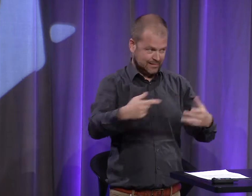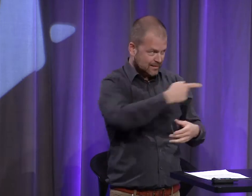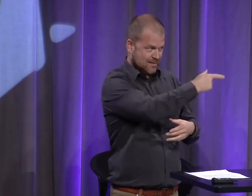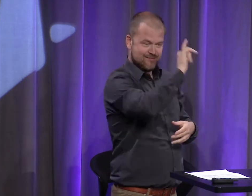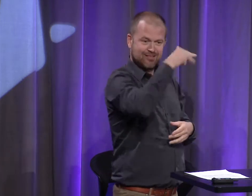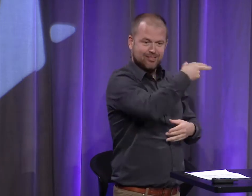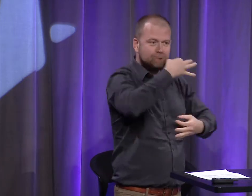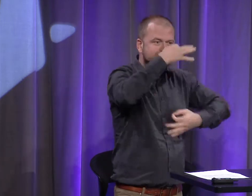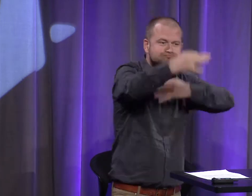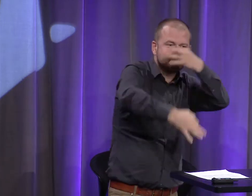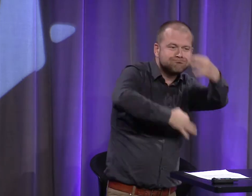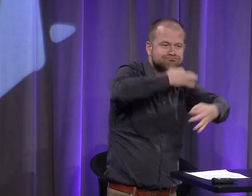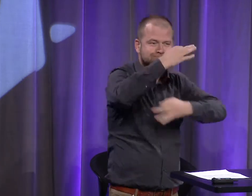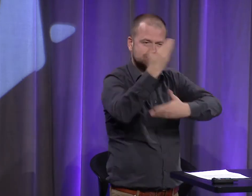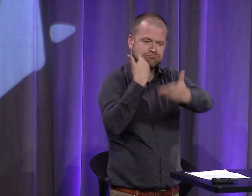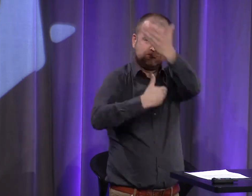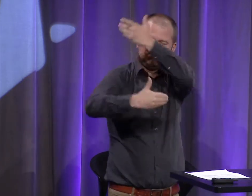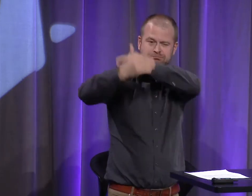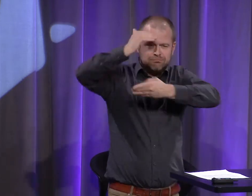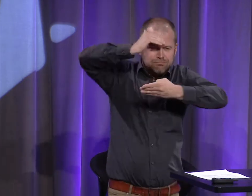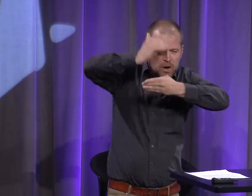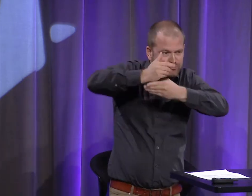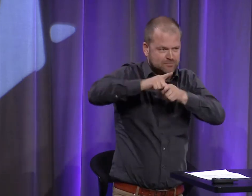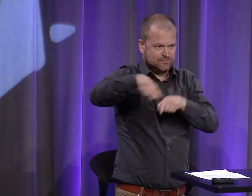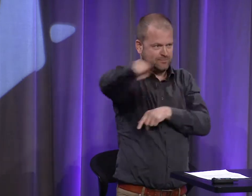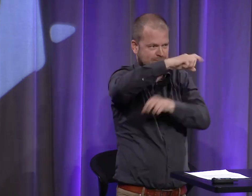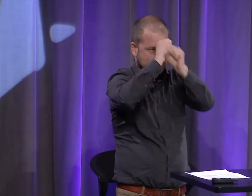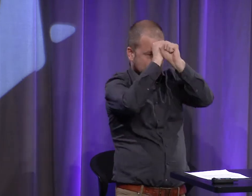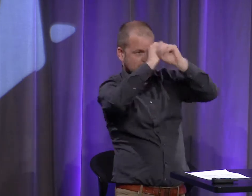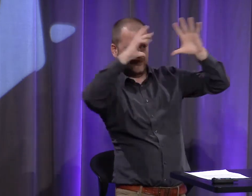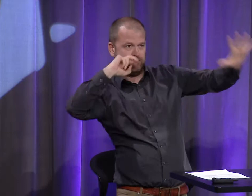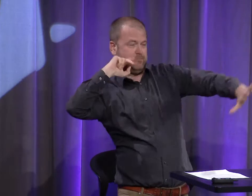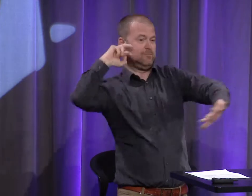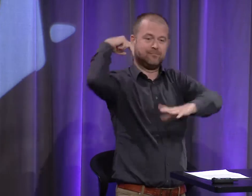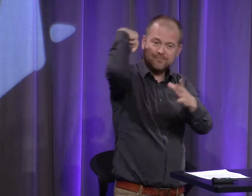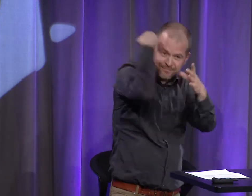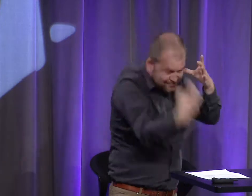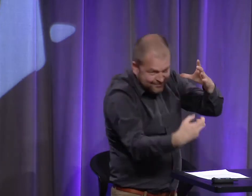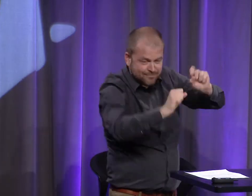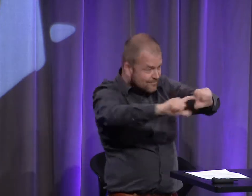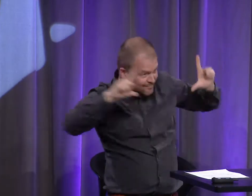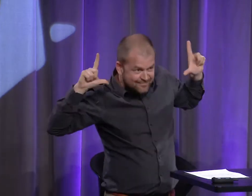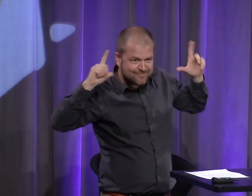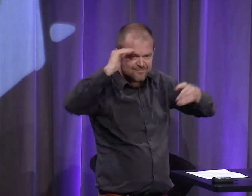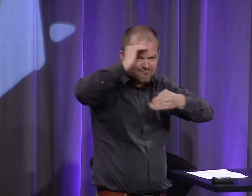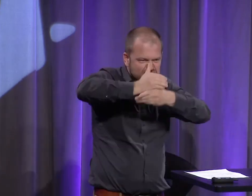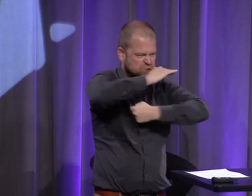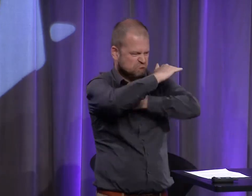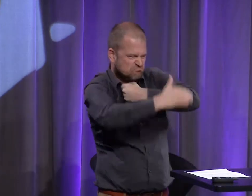Nous sommes en 2017. Yann Quentin va vous parler d'une période qui est très, très, très, très éloignée dans le temps. On va tous